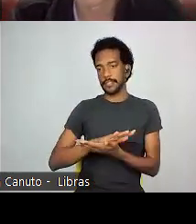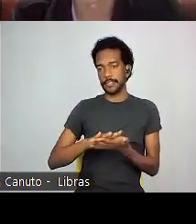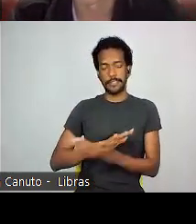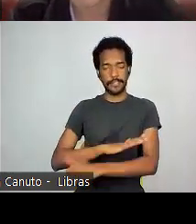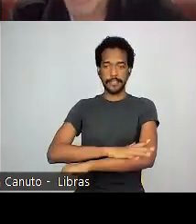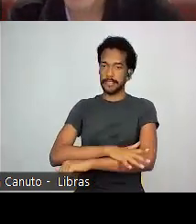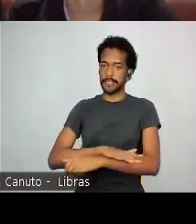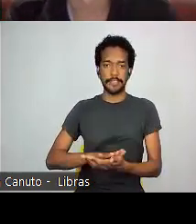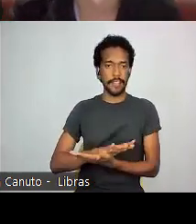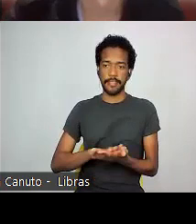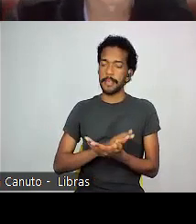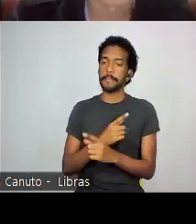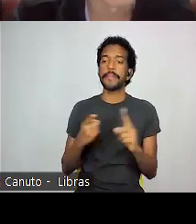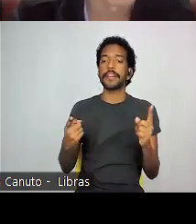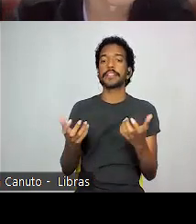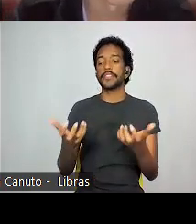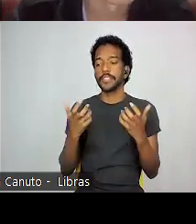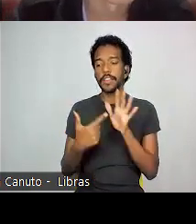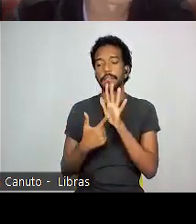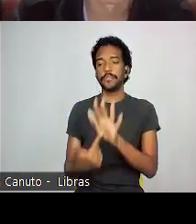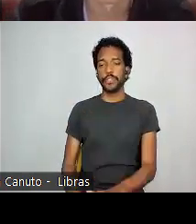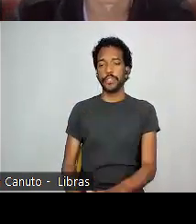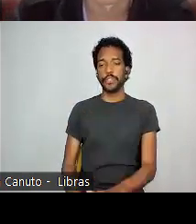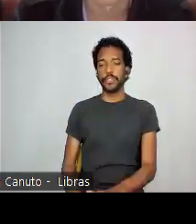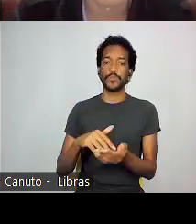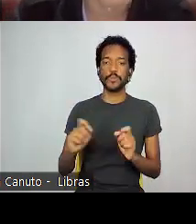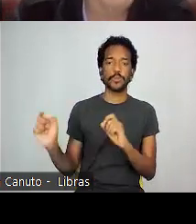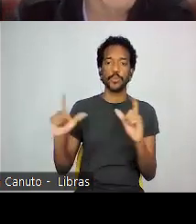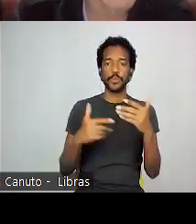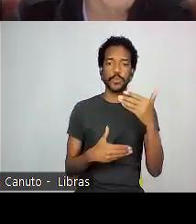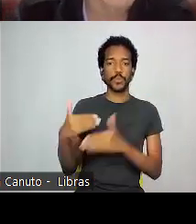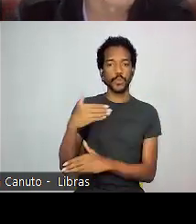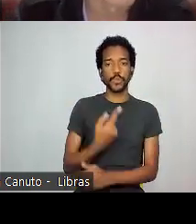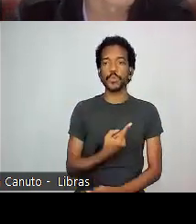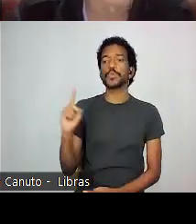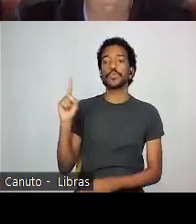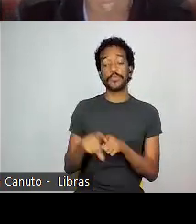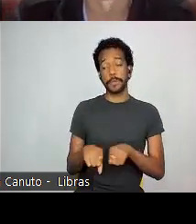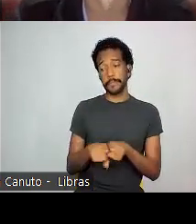eu quis trazer também esse último slide. Muito obrigado.